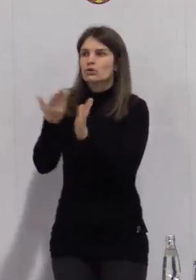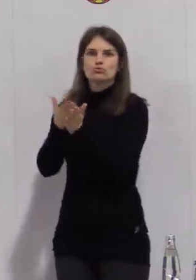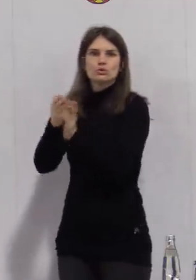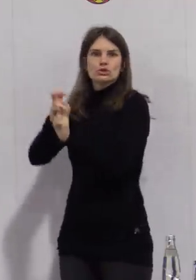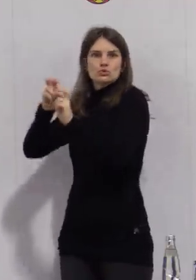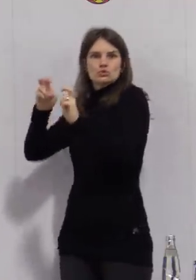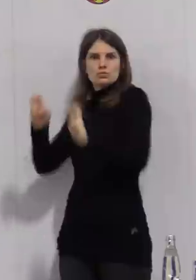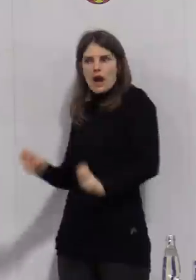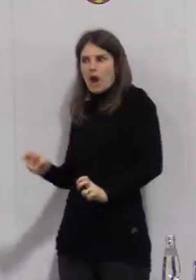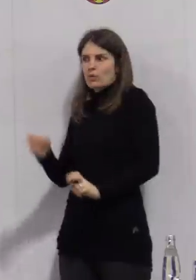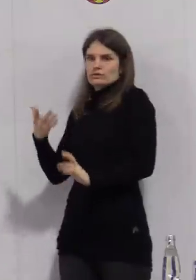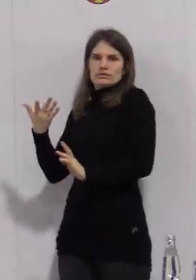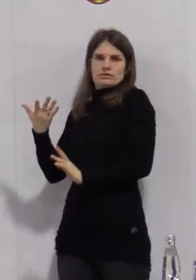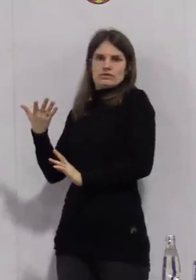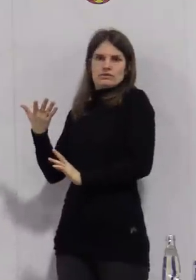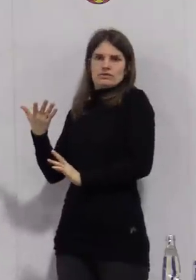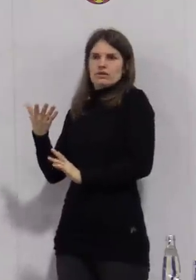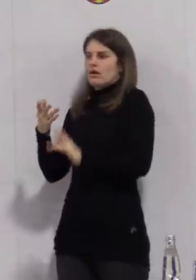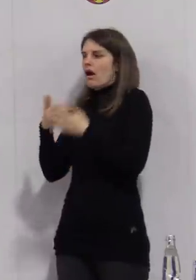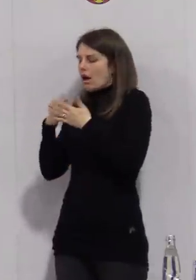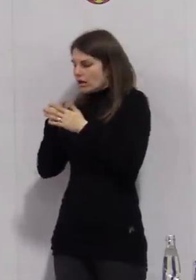dann sagt, dann gehe ich gar nicht erst hin.